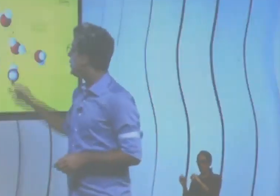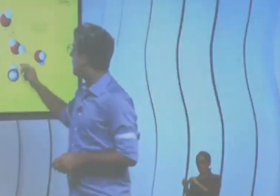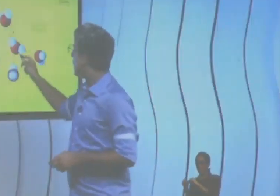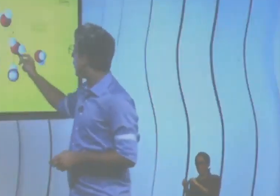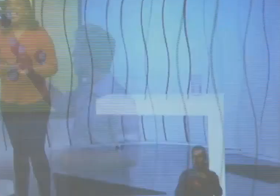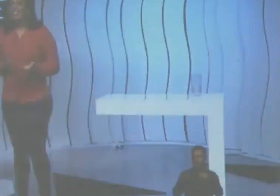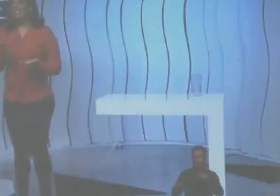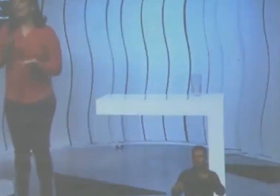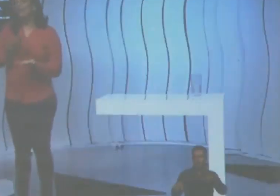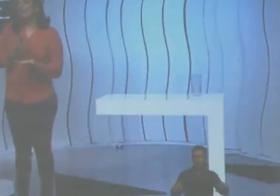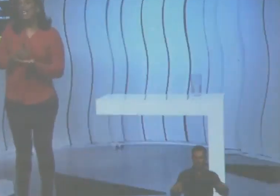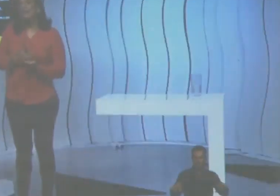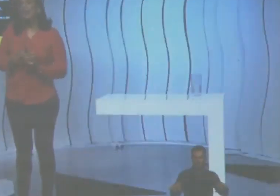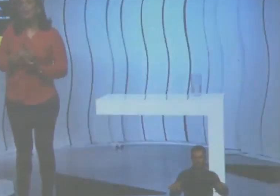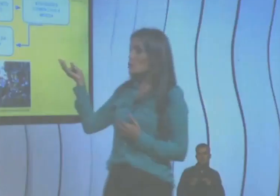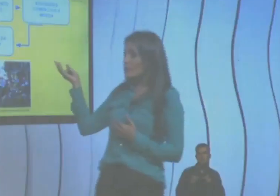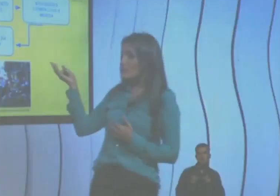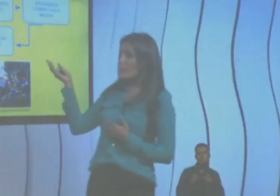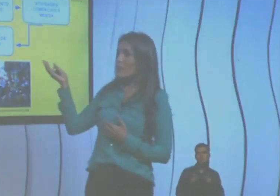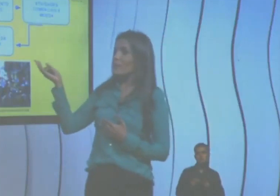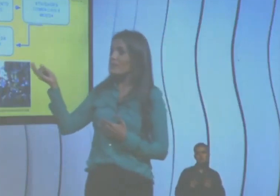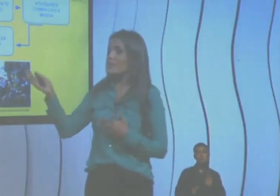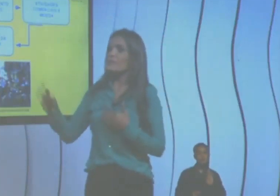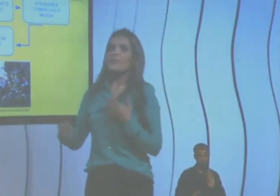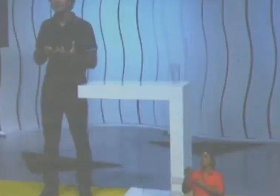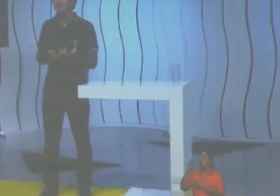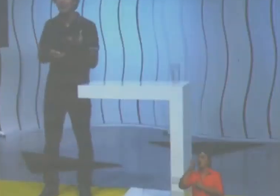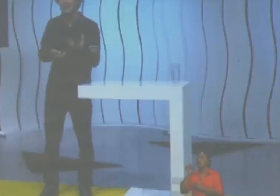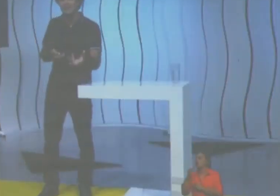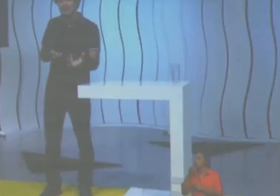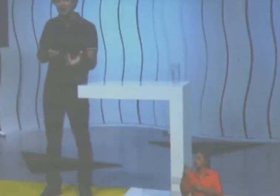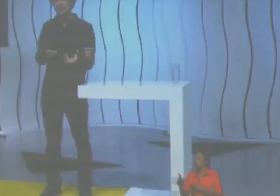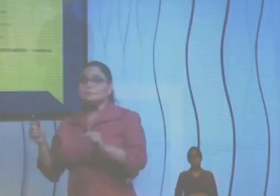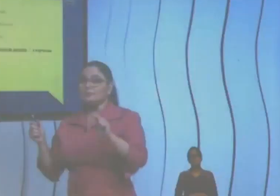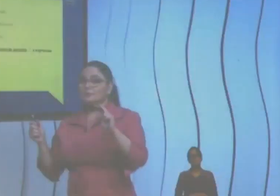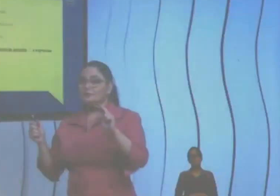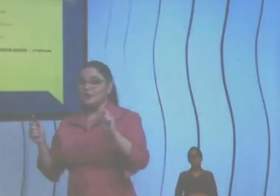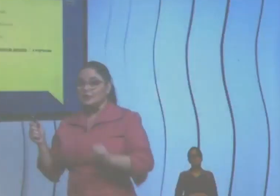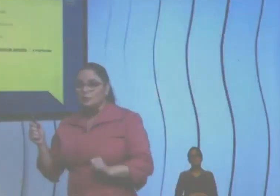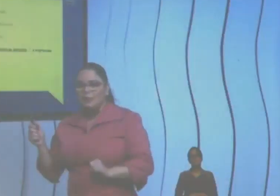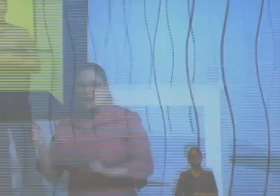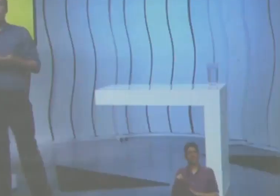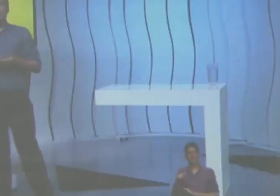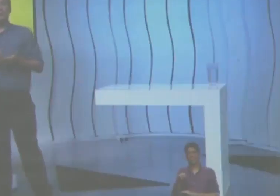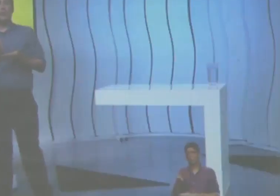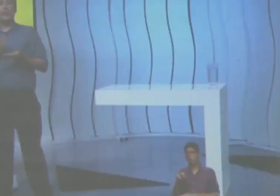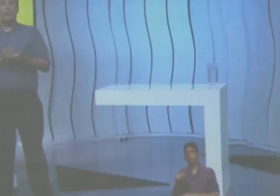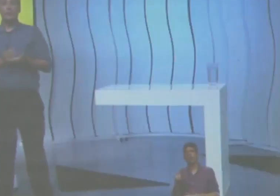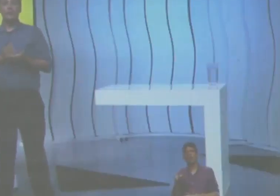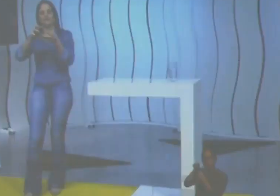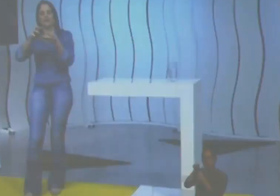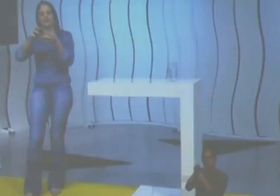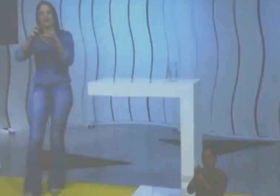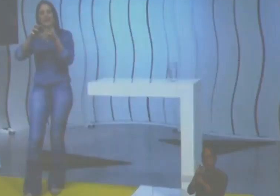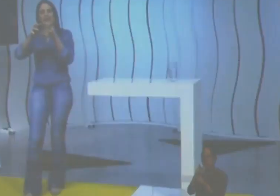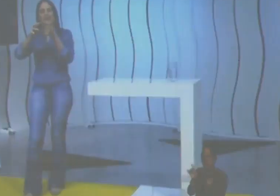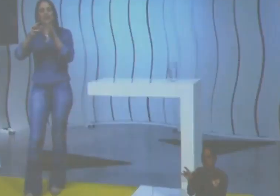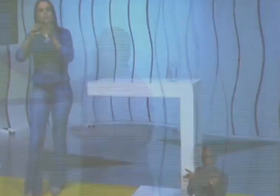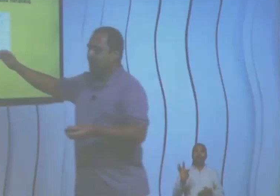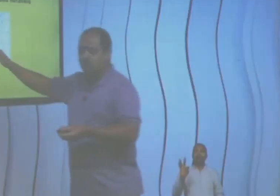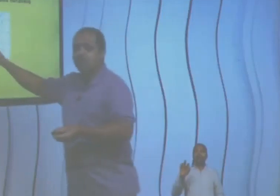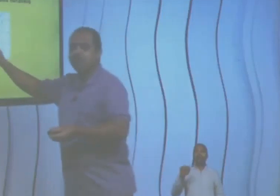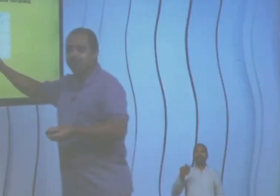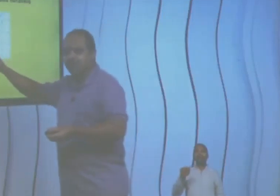Com o isolamento social, os alunos de Minas Gerais que estão em casa vão ter a oportunidade de assistir teleaulas produzidas pela